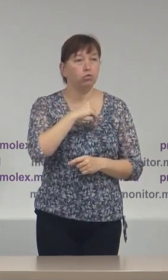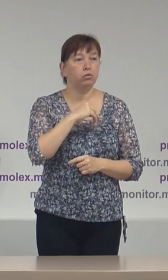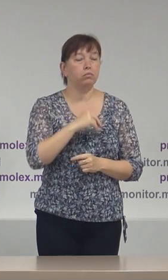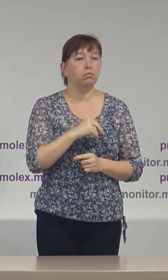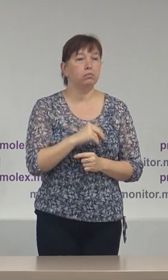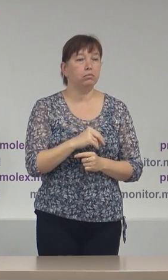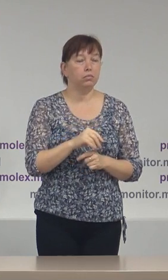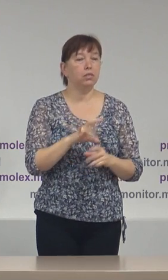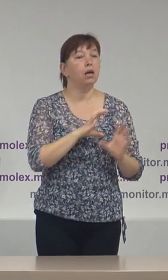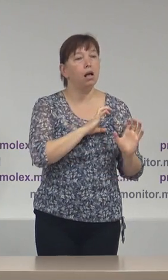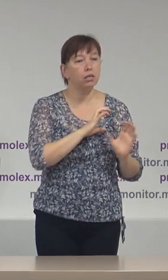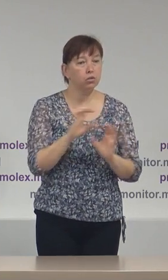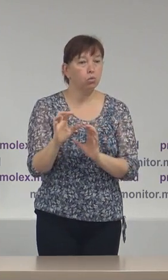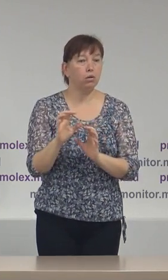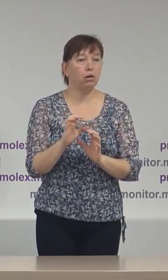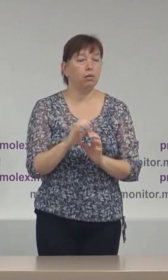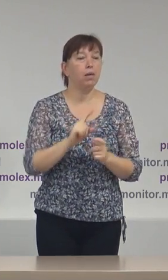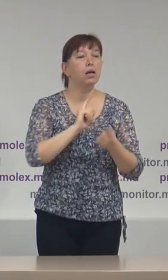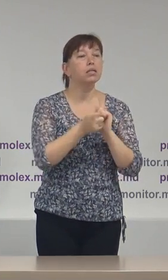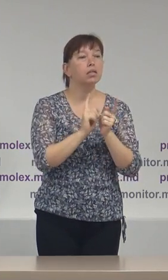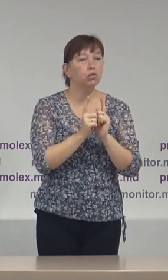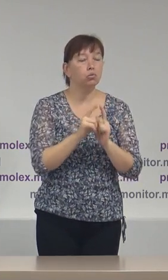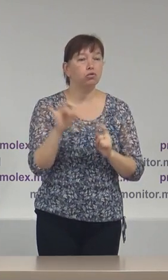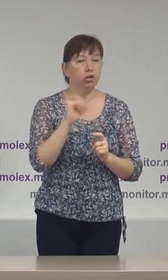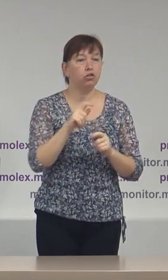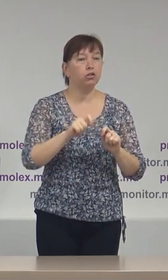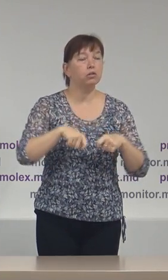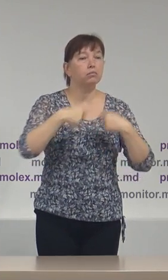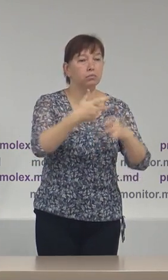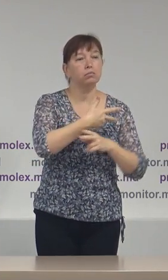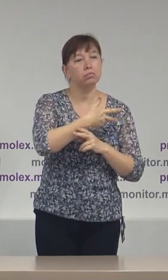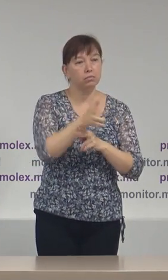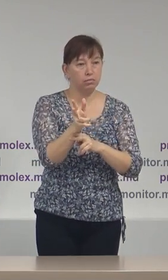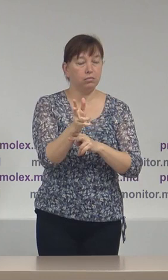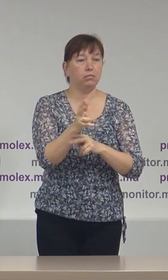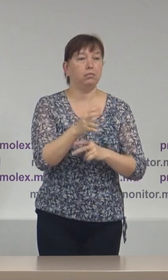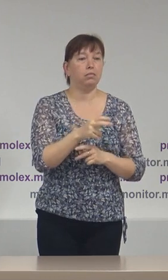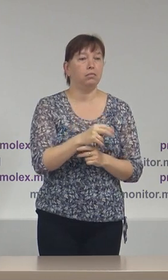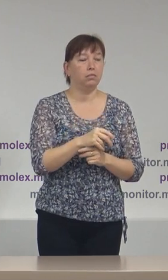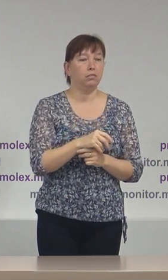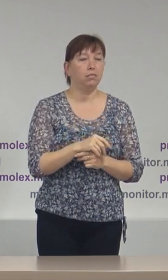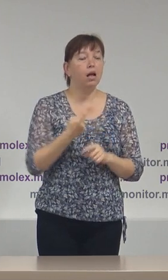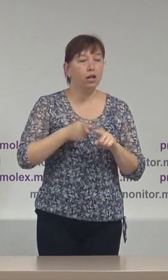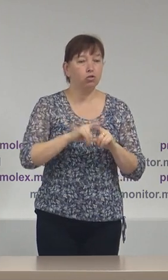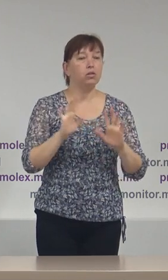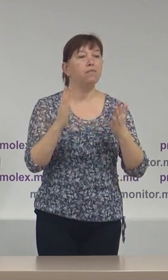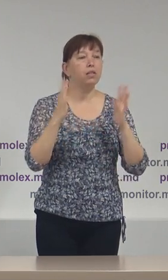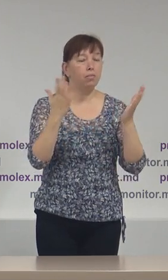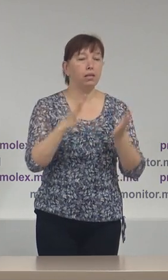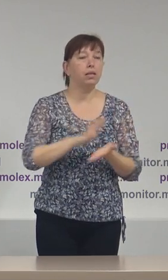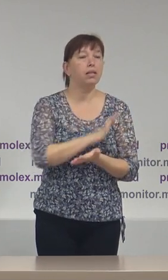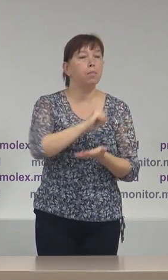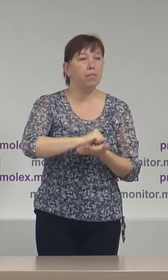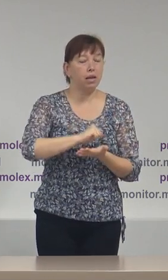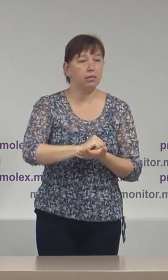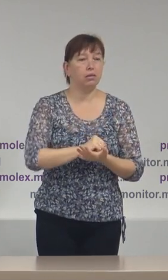asigurăm traducerea și transmisiunea concomitentă a acestor evenimente de presă